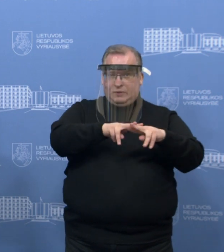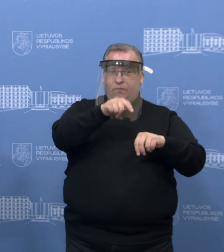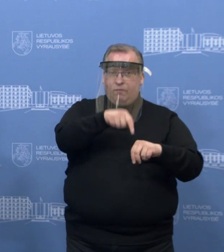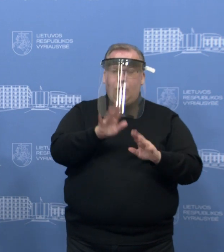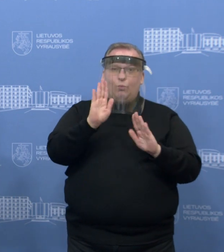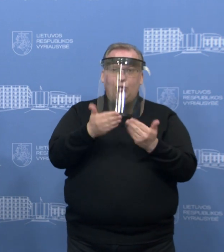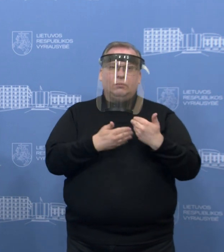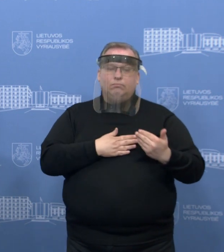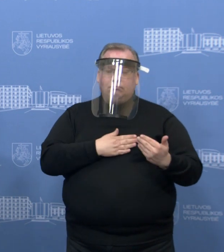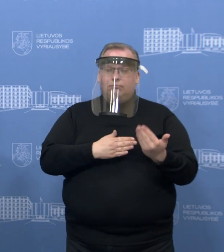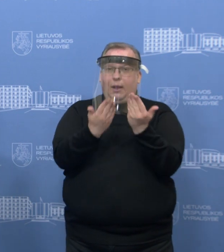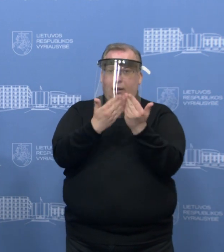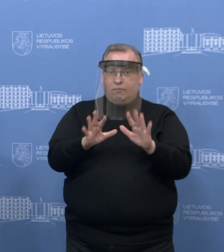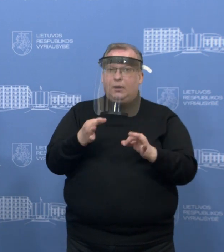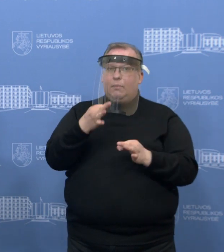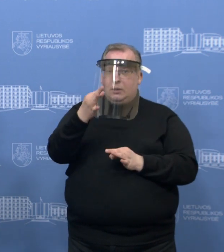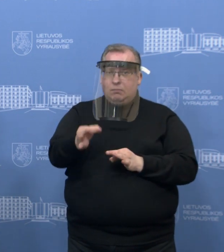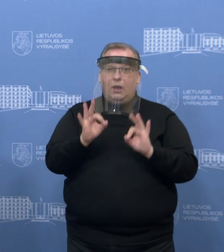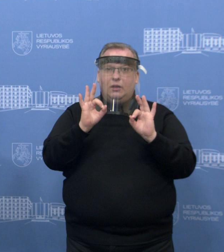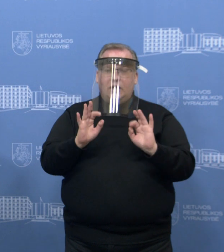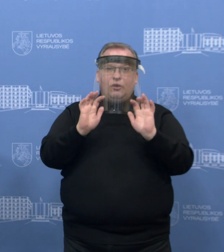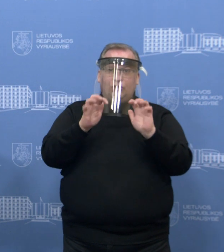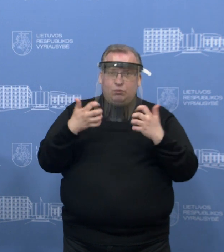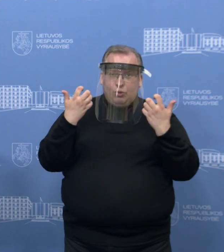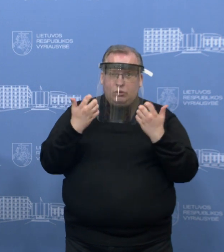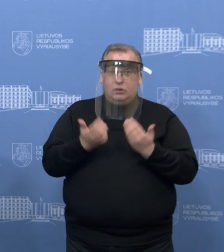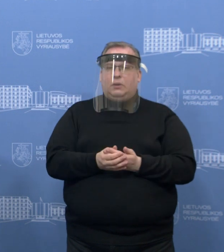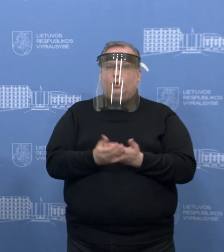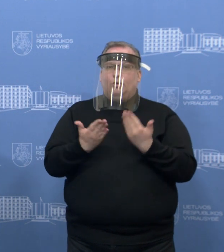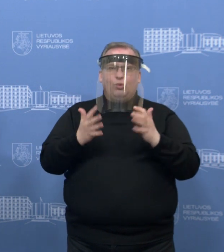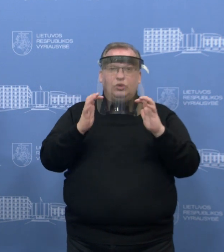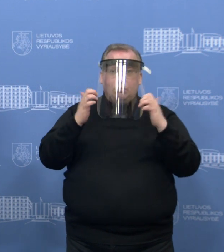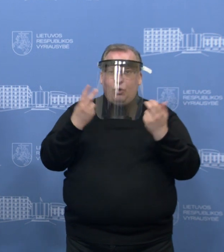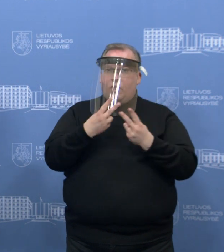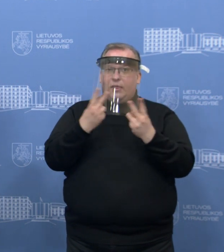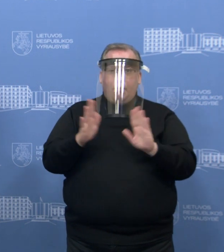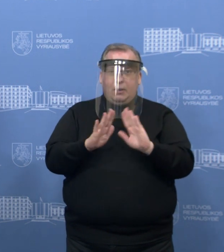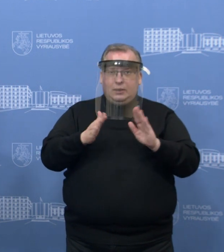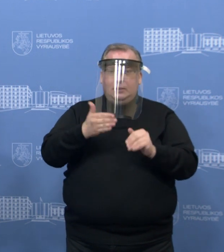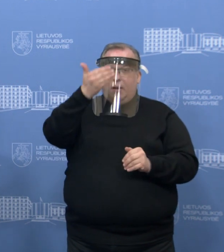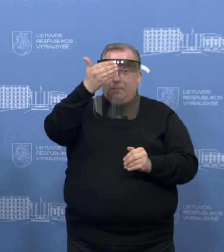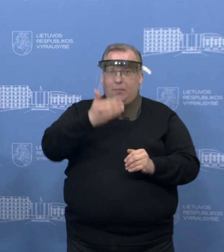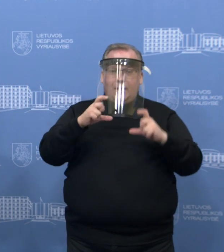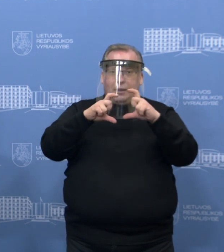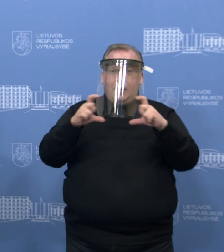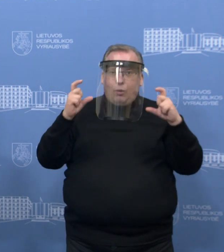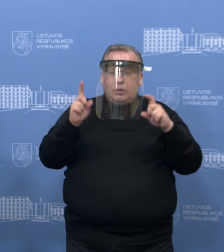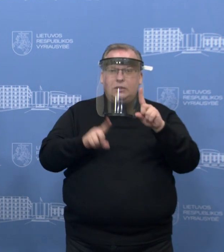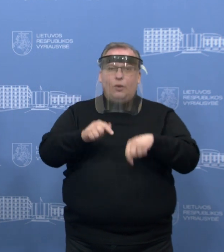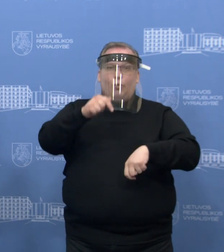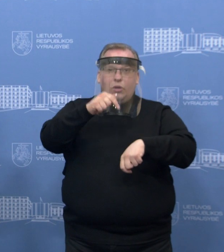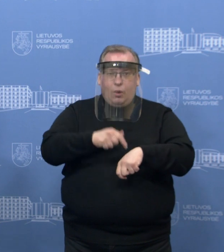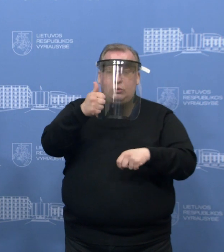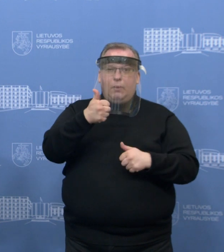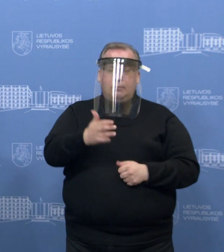busim atviri, jeigu vienas kitam, na, šipsosimės, dėl jie turbūtų šipsenų nepamatysime per kaukės, tačiau jeigu jausime